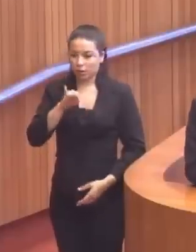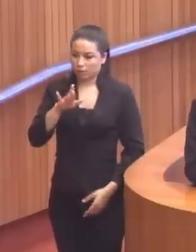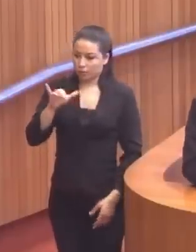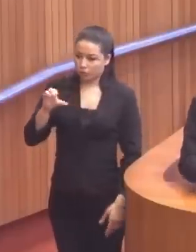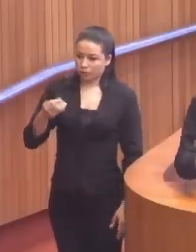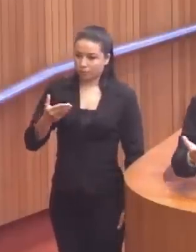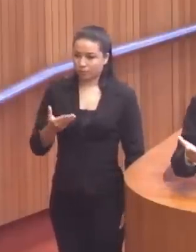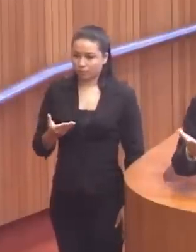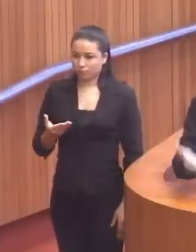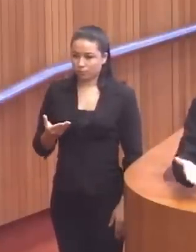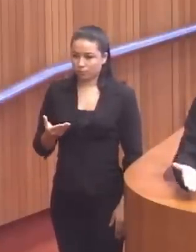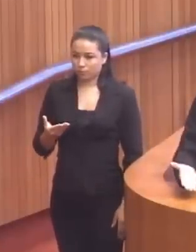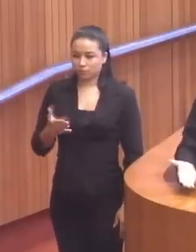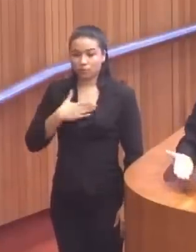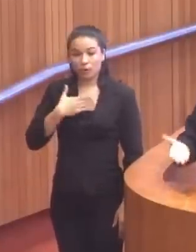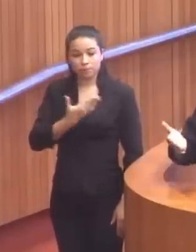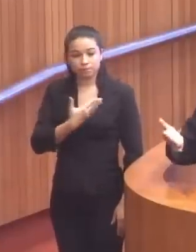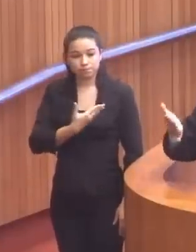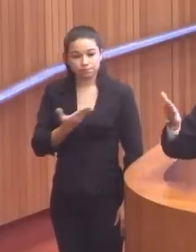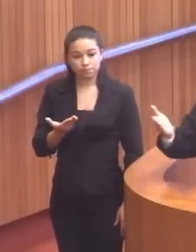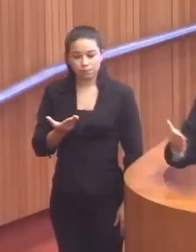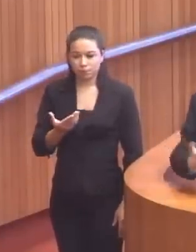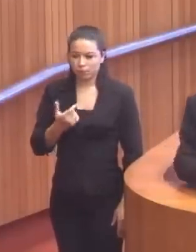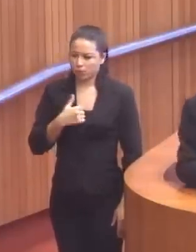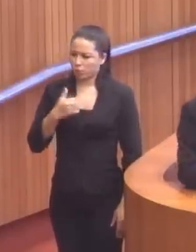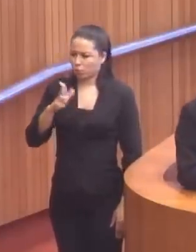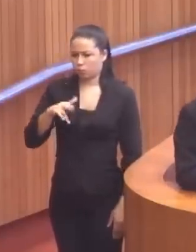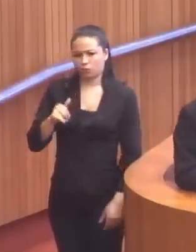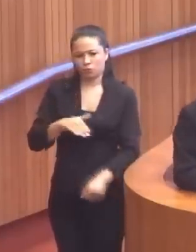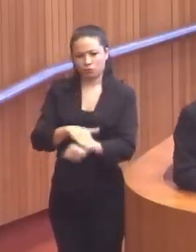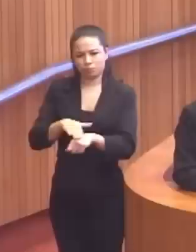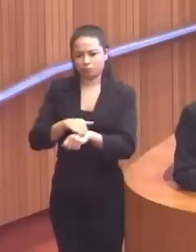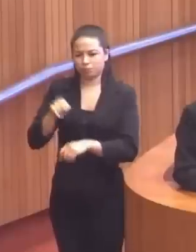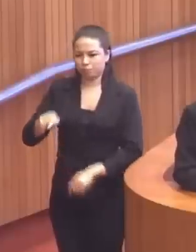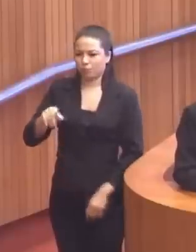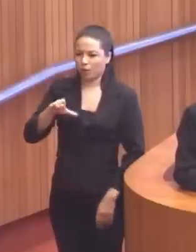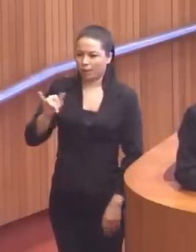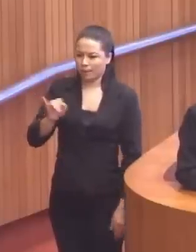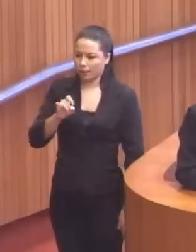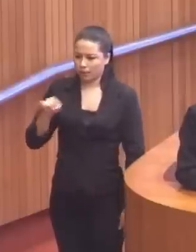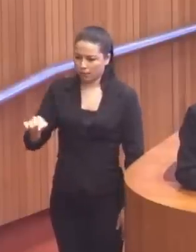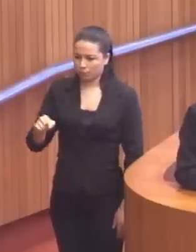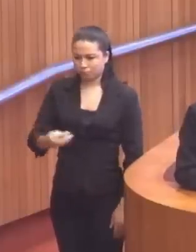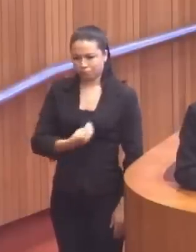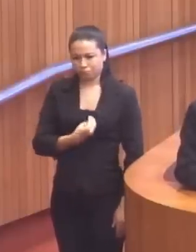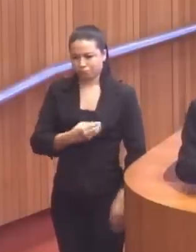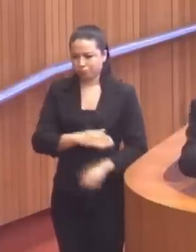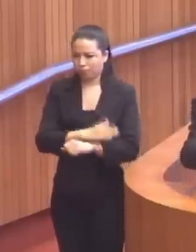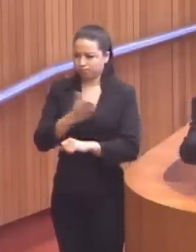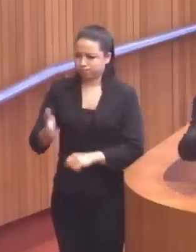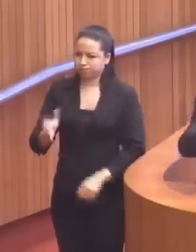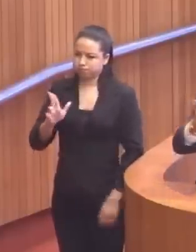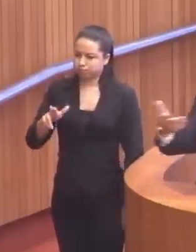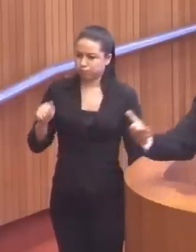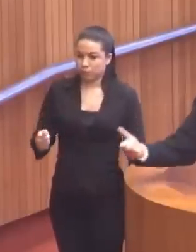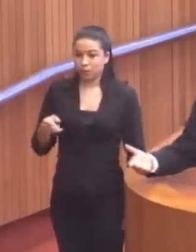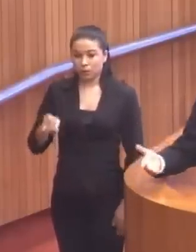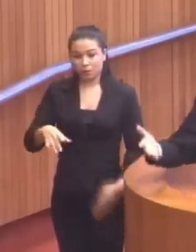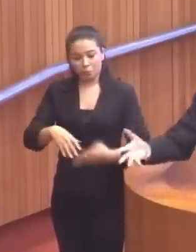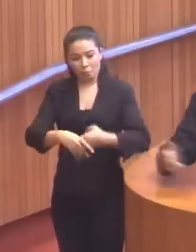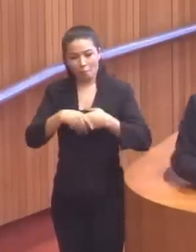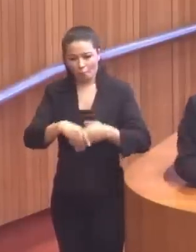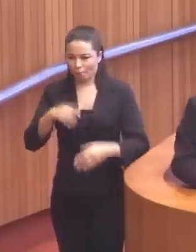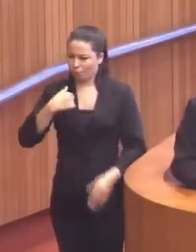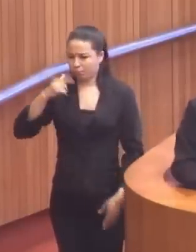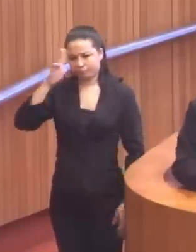intermediário. Meus amigos, eu nunca conversei com esse capitão na vida. Eu nunca, se eu